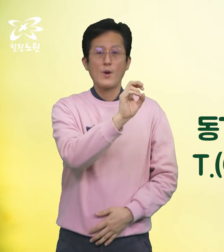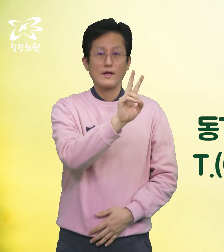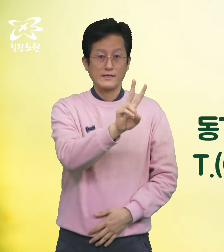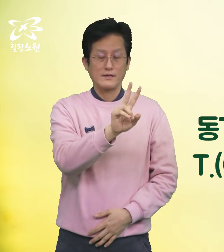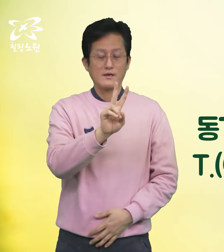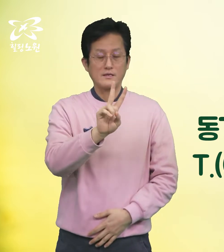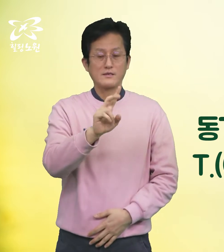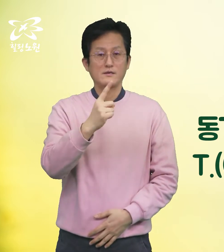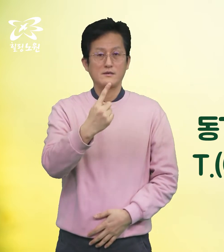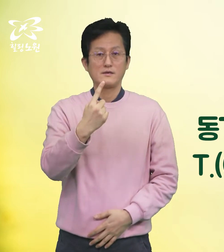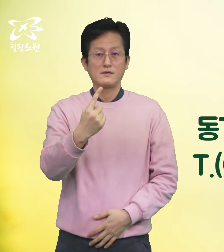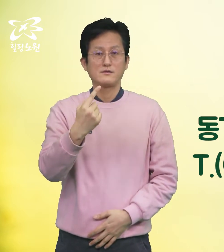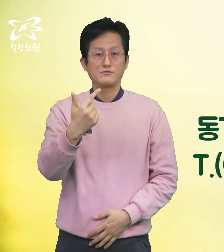-3444